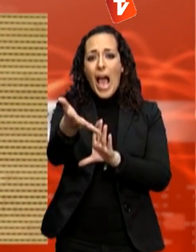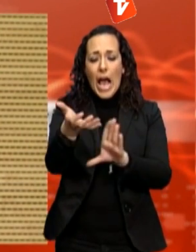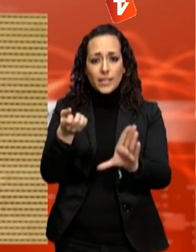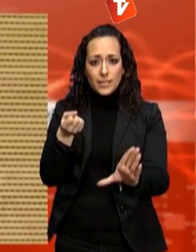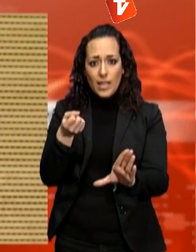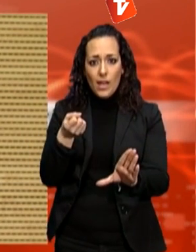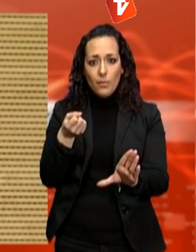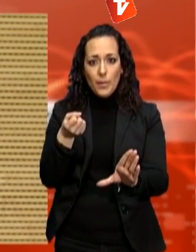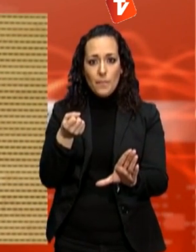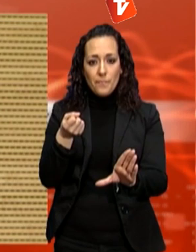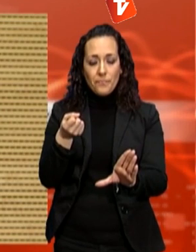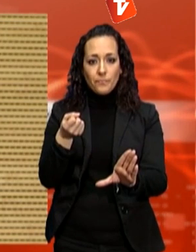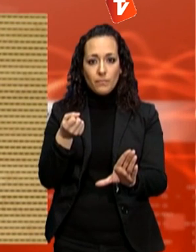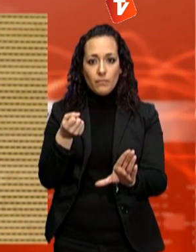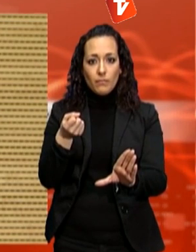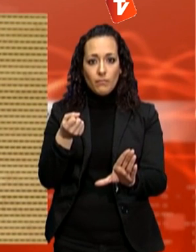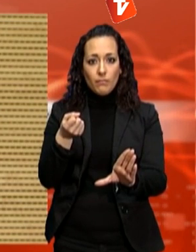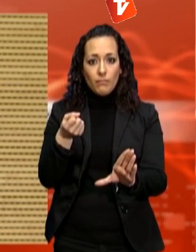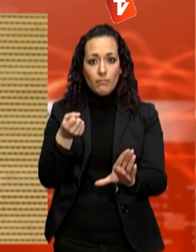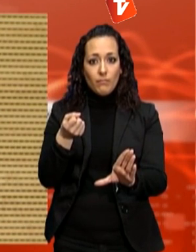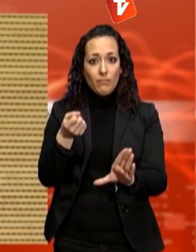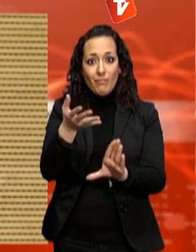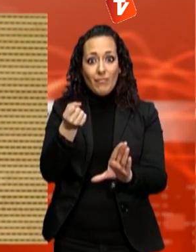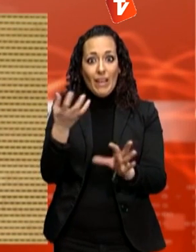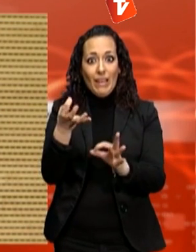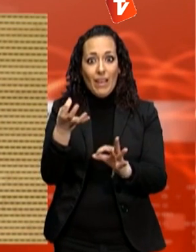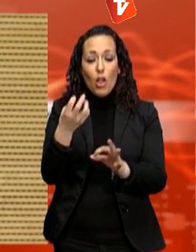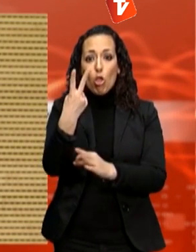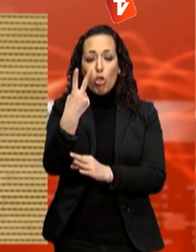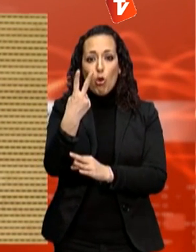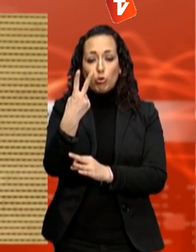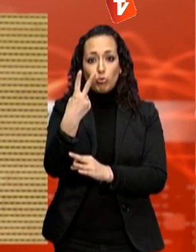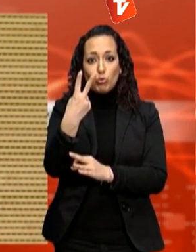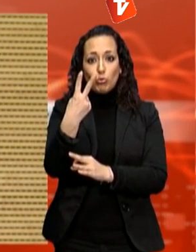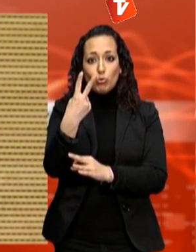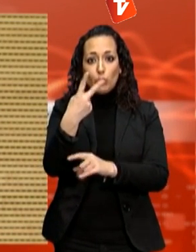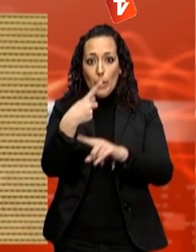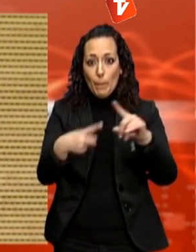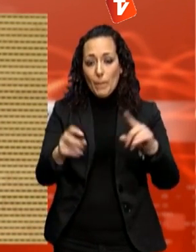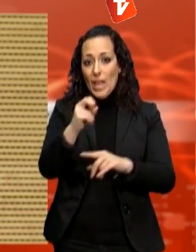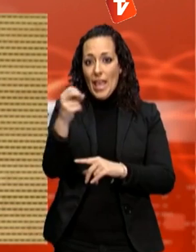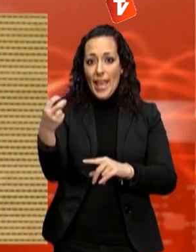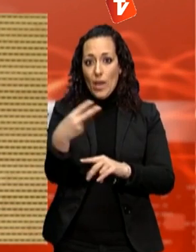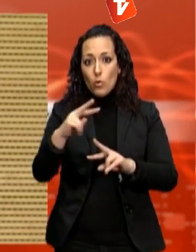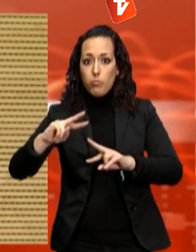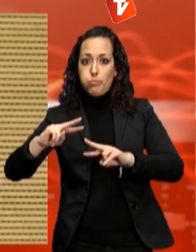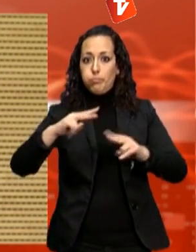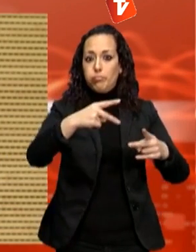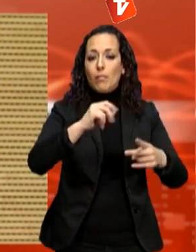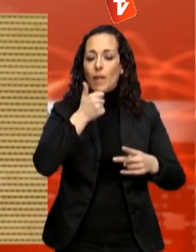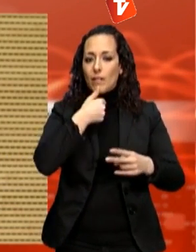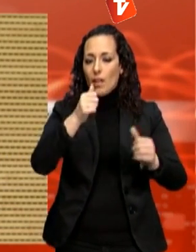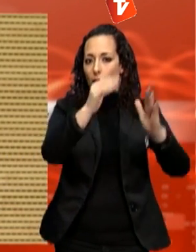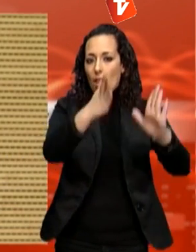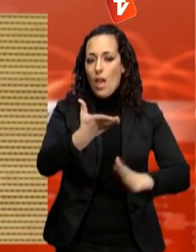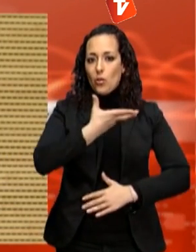retorna a l'Ajuntament dos euros i mig, que pot dedicar una part a continuar implementant mesures d